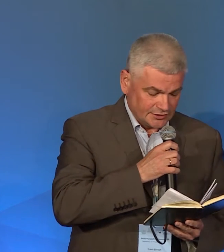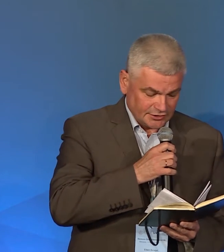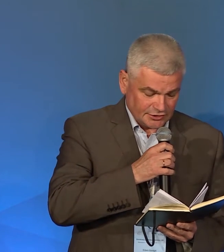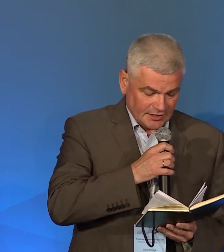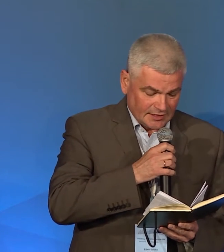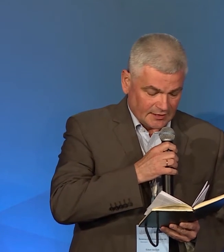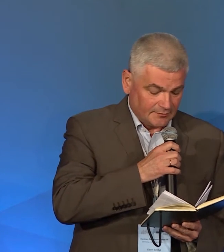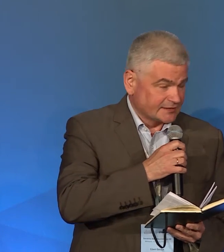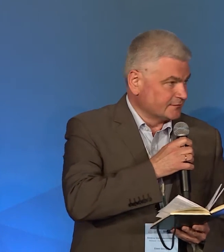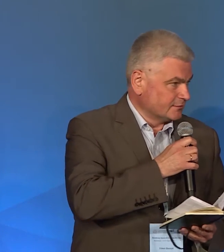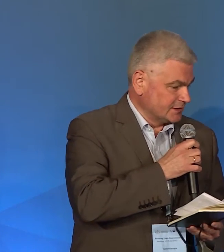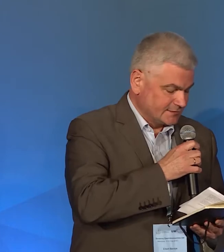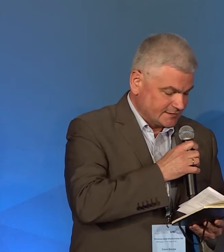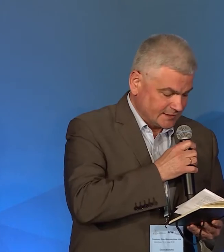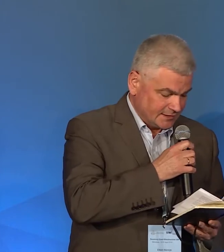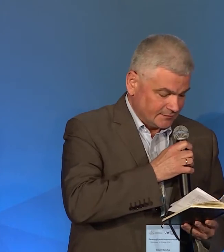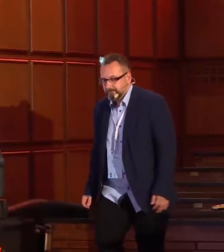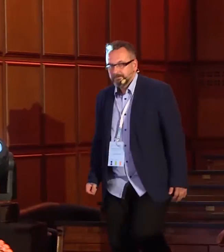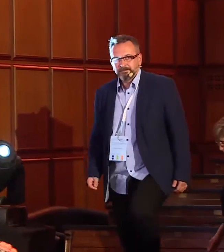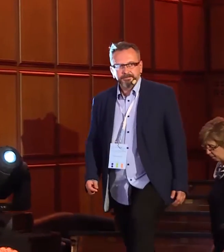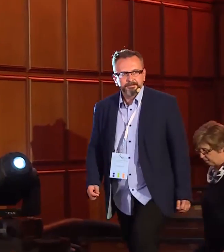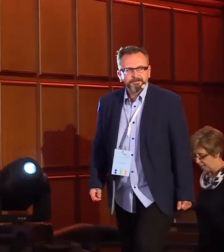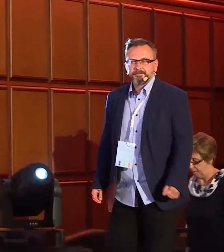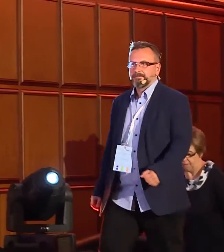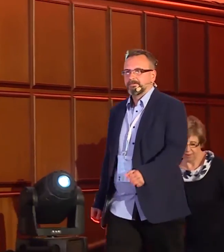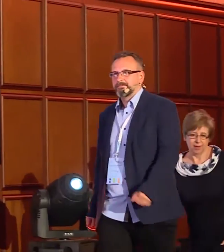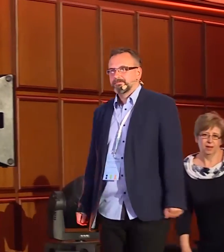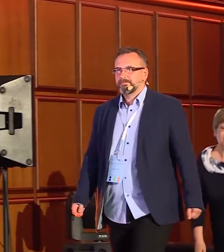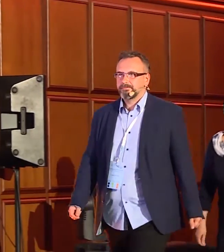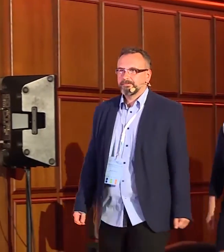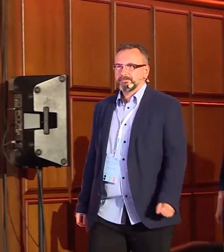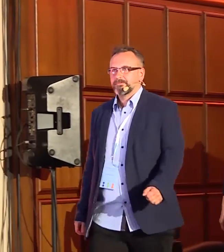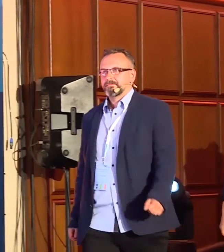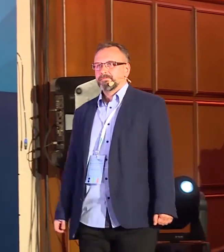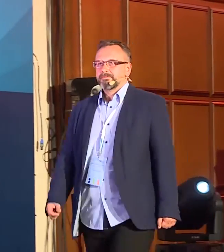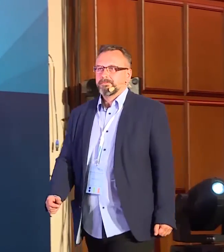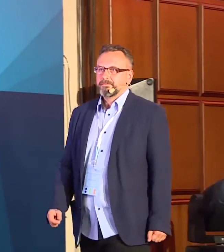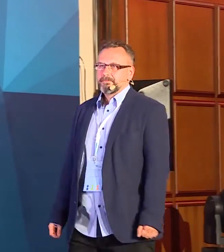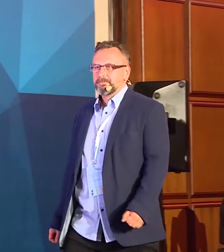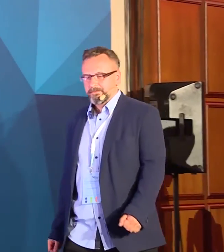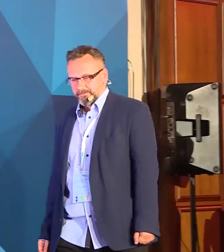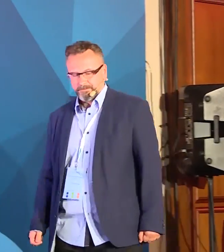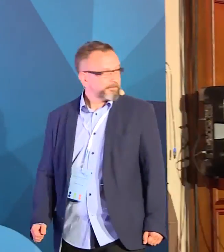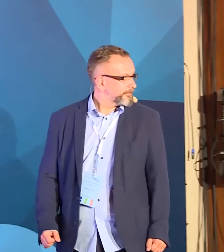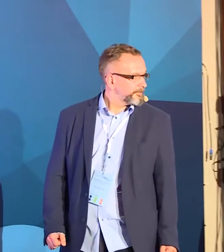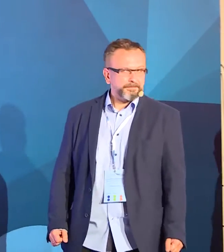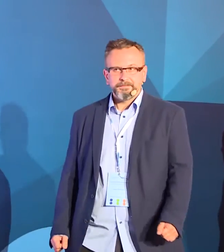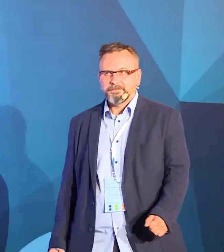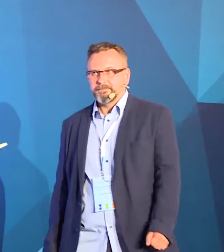dziś pracownią lingistyki migowej, a tytuł jego wykładu brzmi bardzo intrygująco, zaczęli rozmawiać